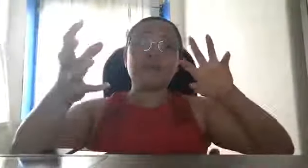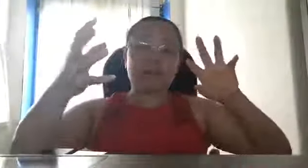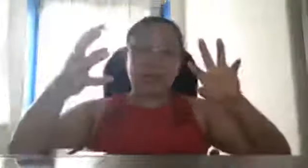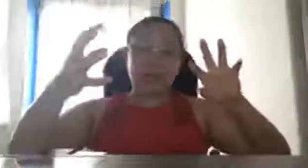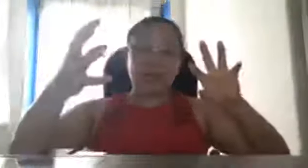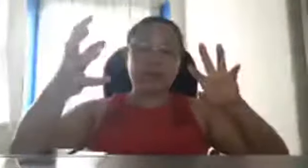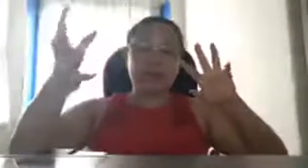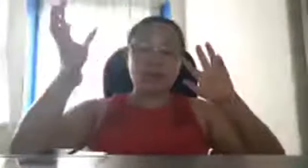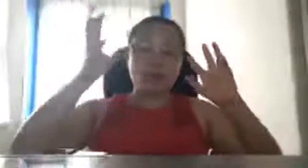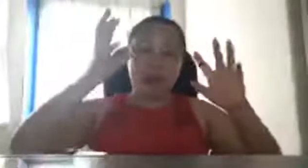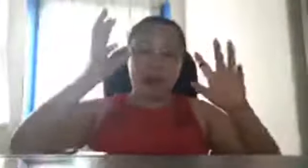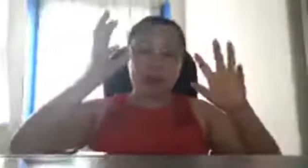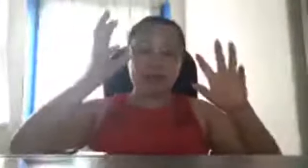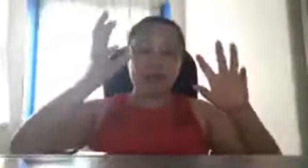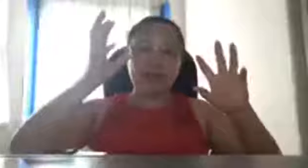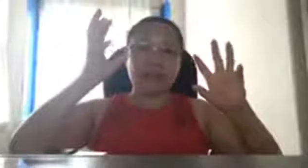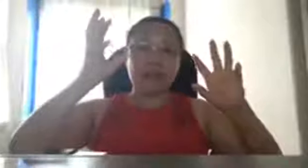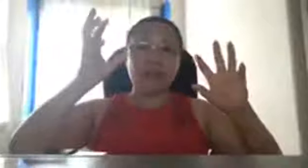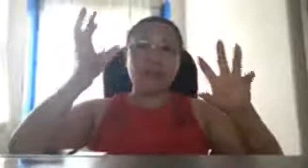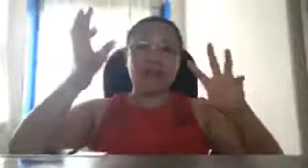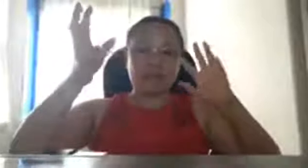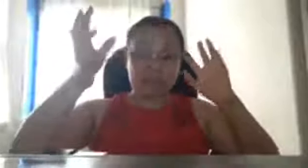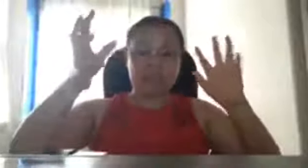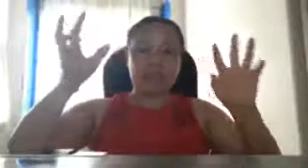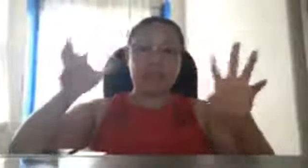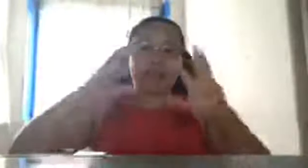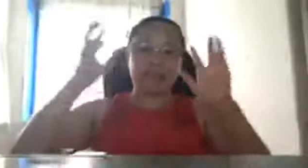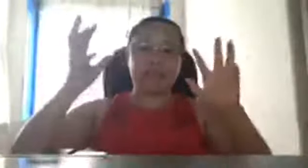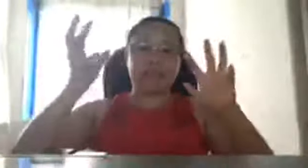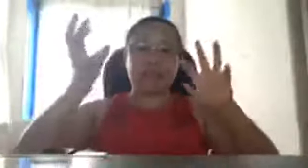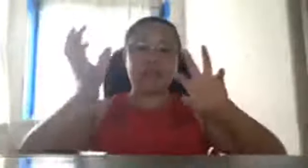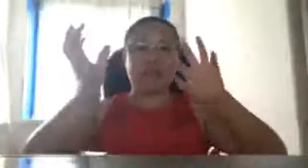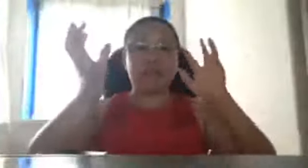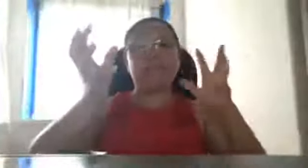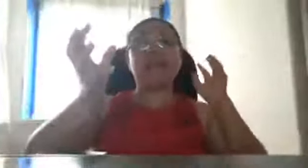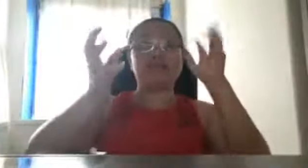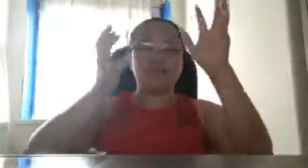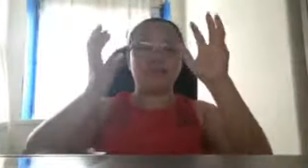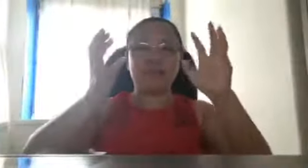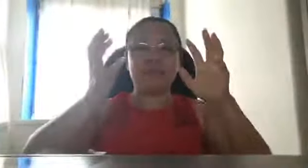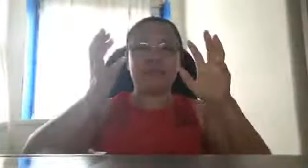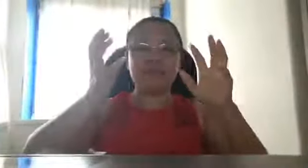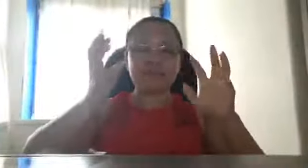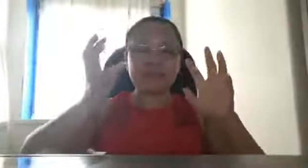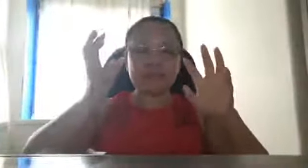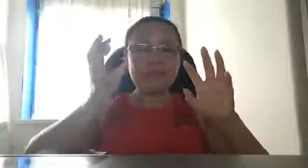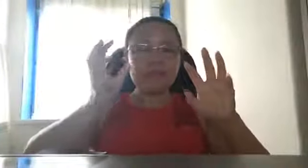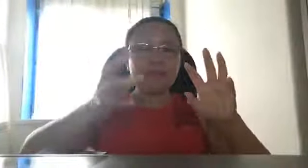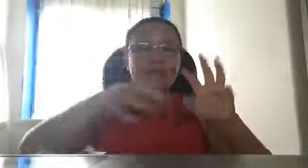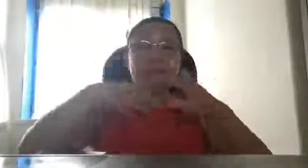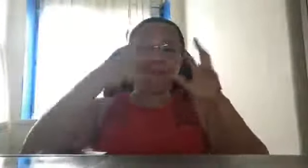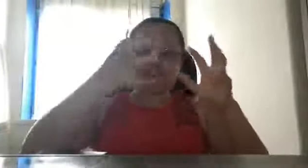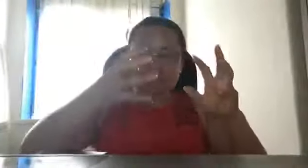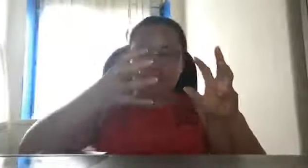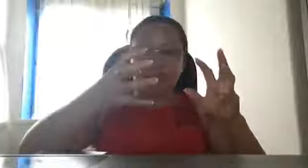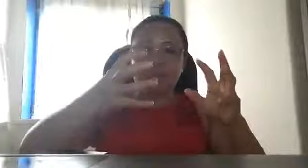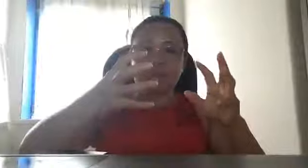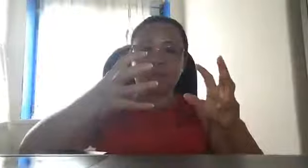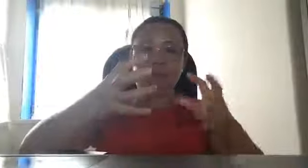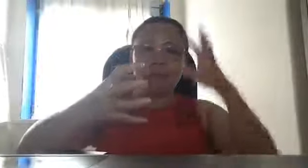ng war ang war games na this time ay baseball like for example may